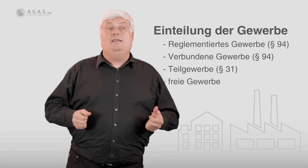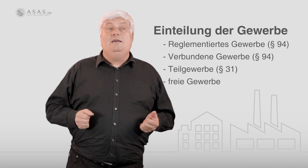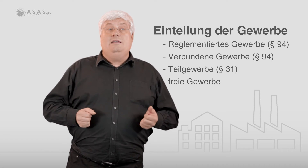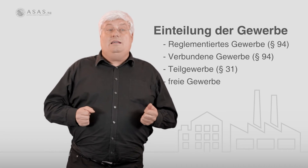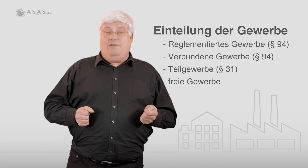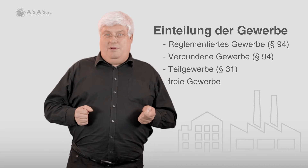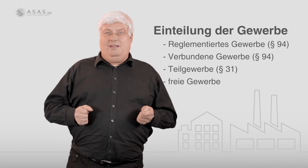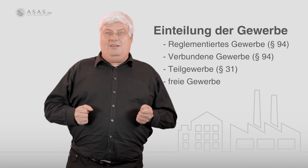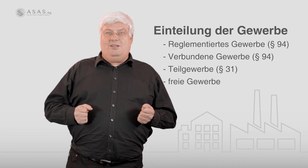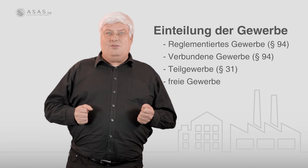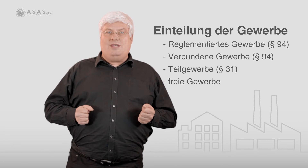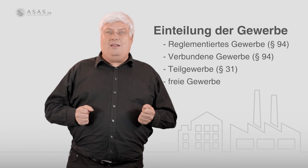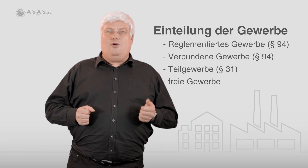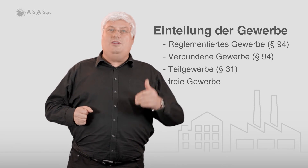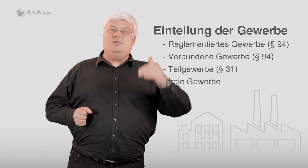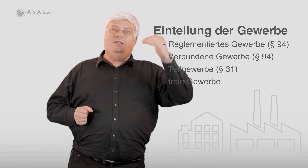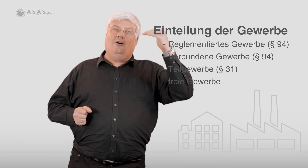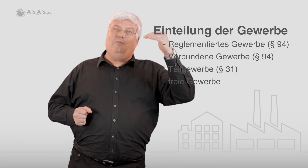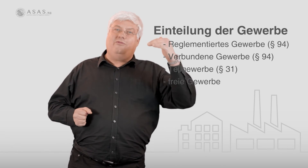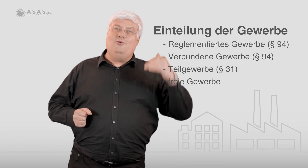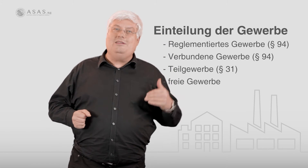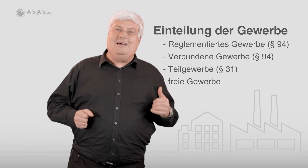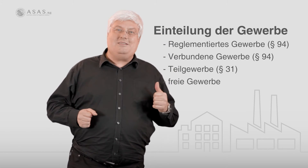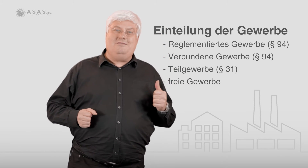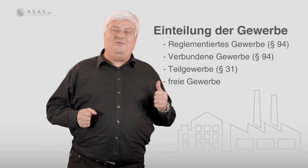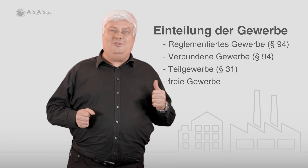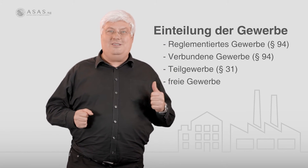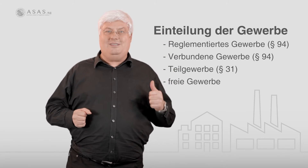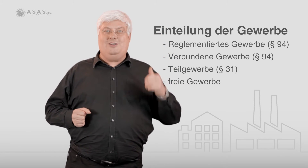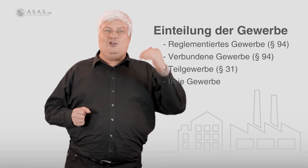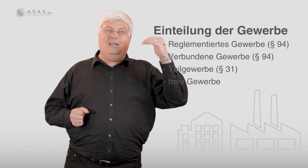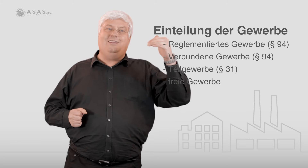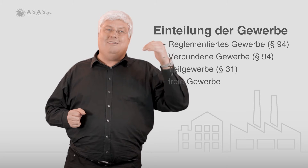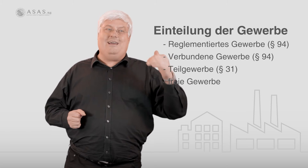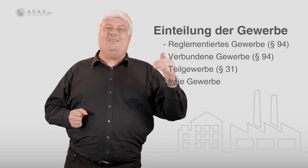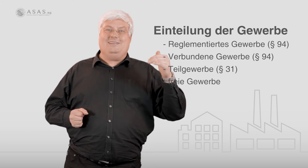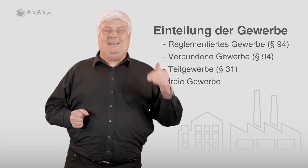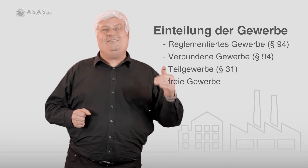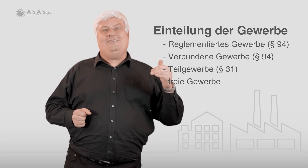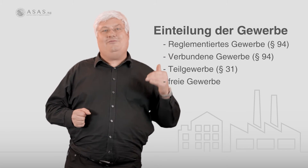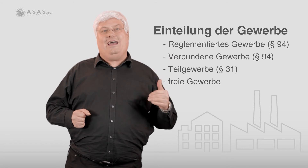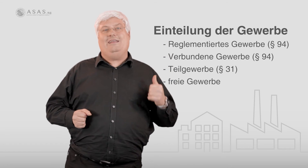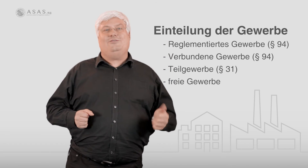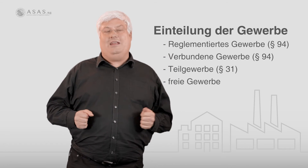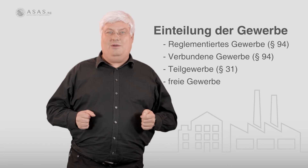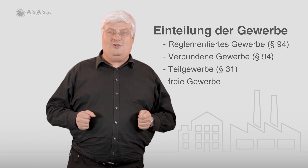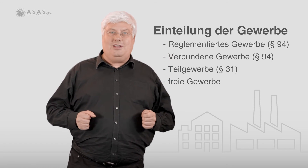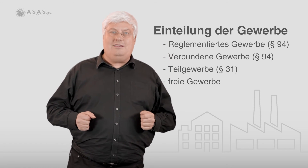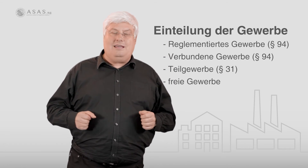gewerblich tätig zu sein, können Sie sich auch befruchten lassen von dieser sich stetig erweiterten Liste der freien unternehmerischen Tätigkeit